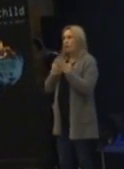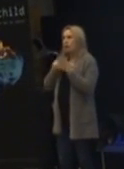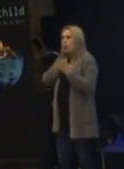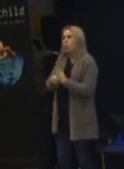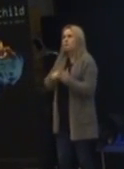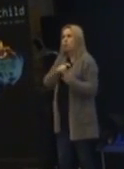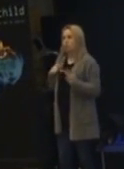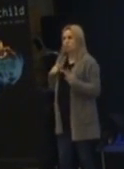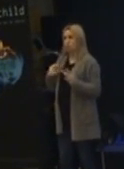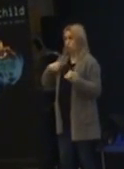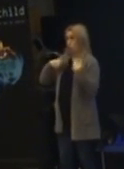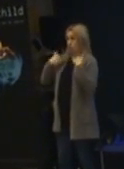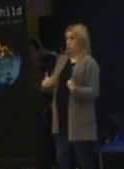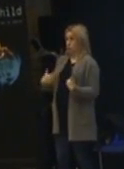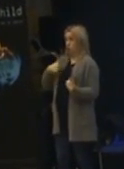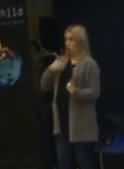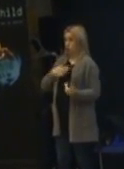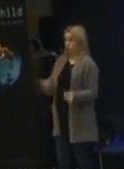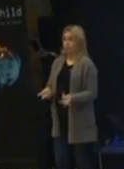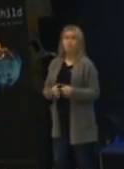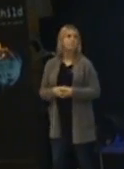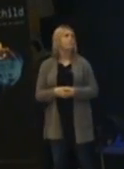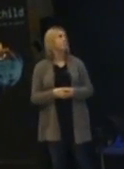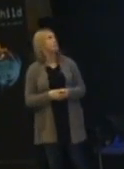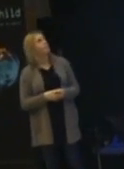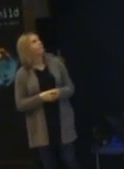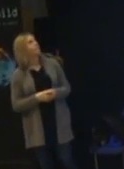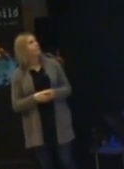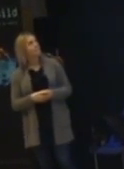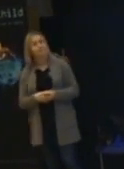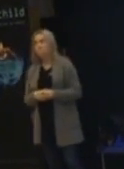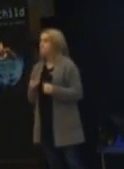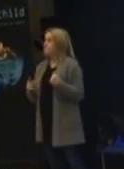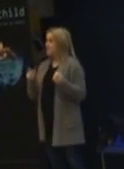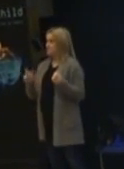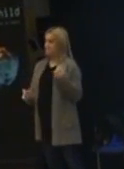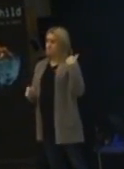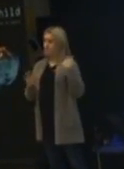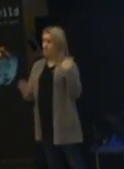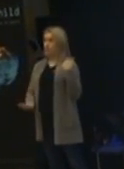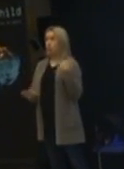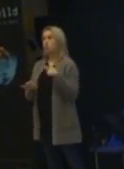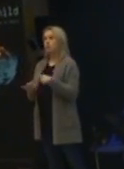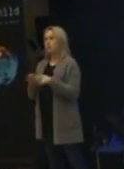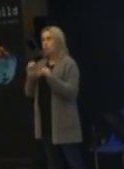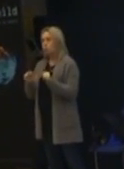Tänker jag. Det är jag som säger det. Det är min åsikt. Så att det här barnet. Måste ju få hitta